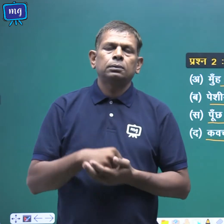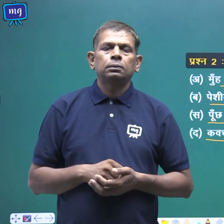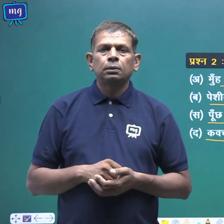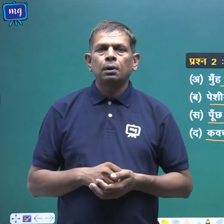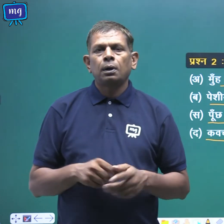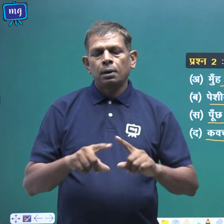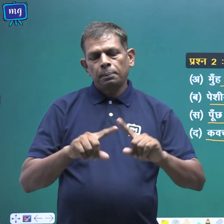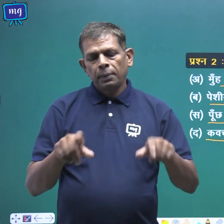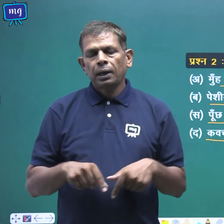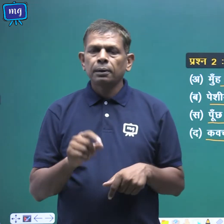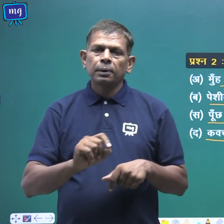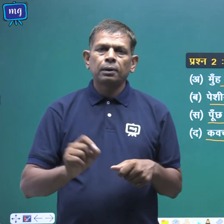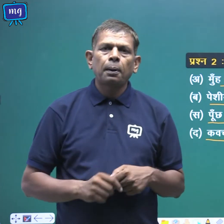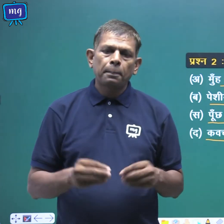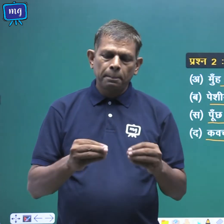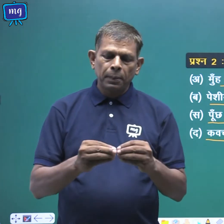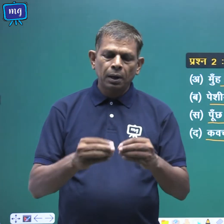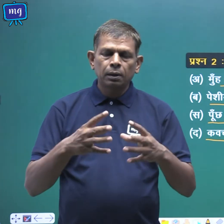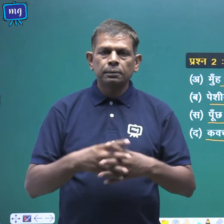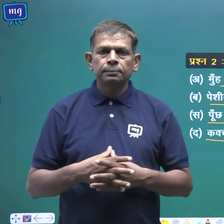ब्रेकिट में लिखेंगे ब